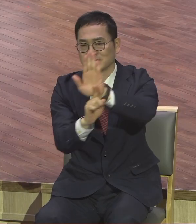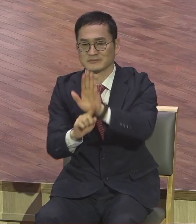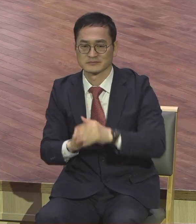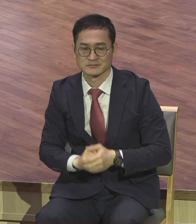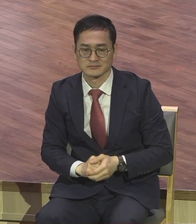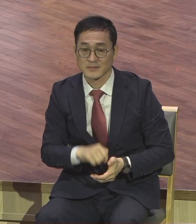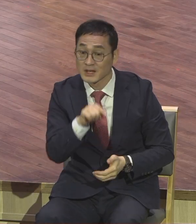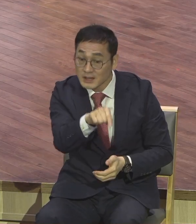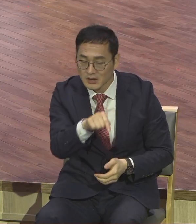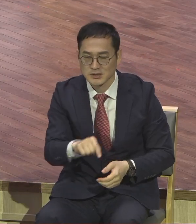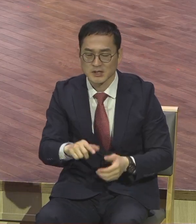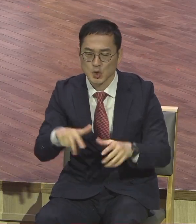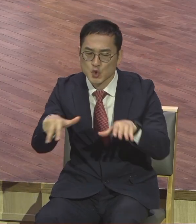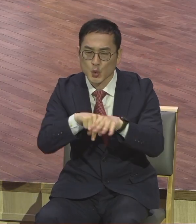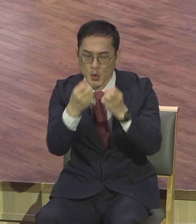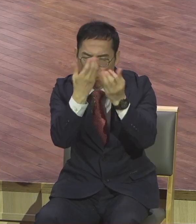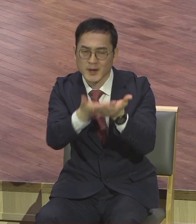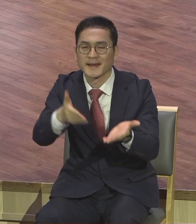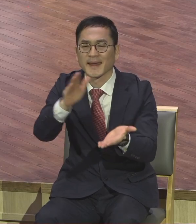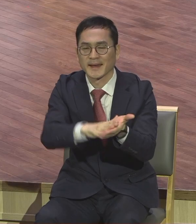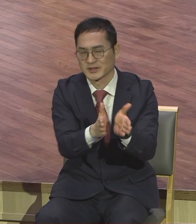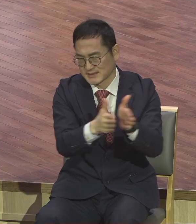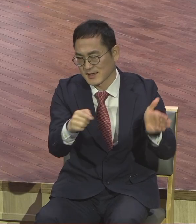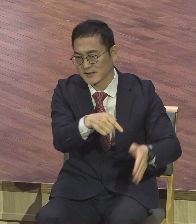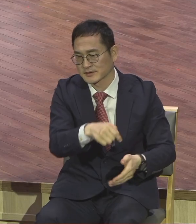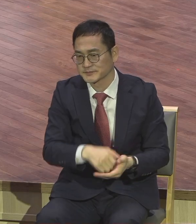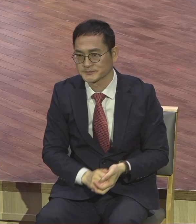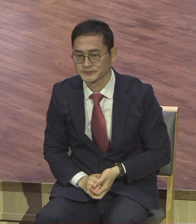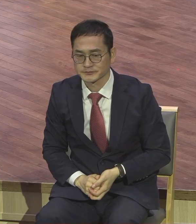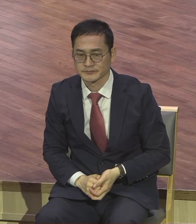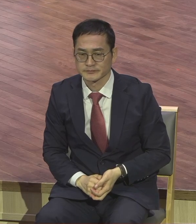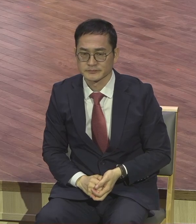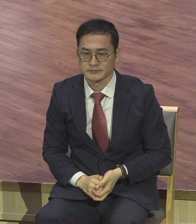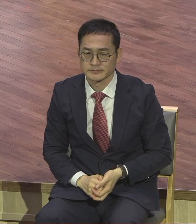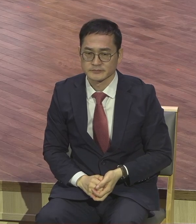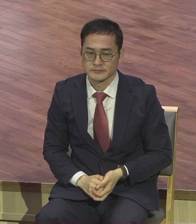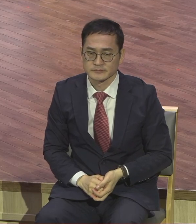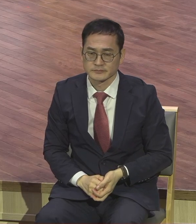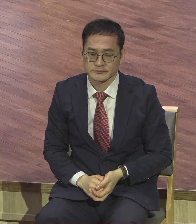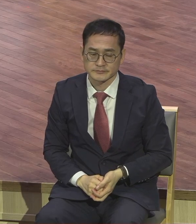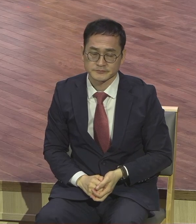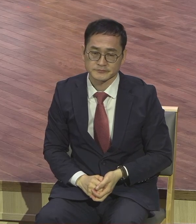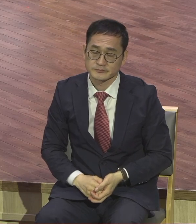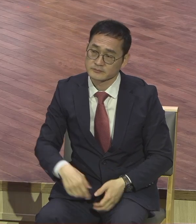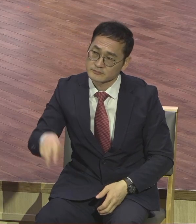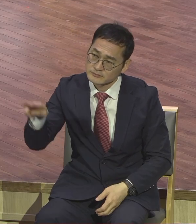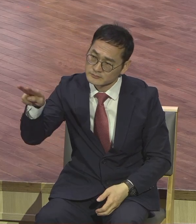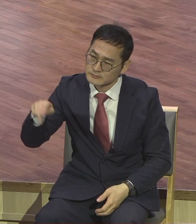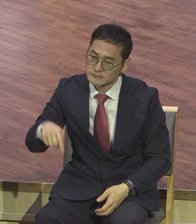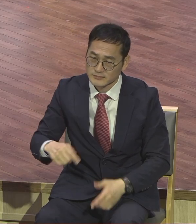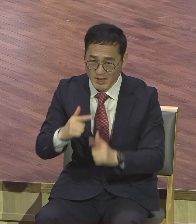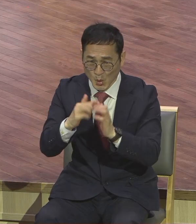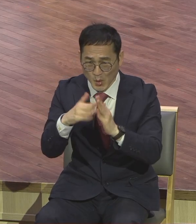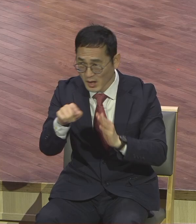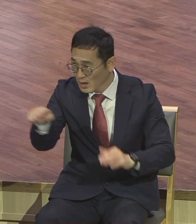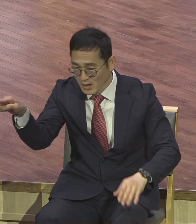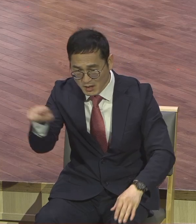그런데 너무 심부로서 양심의 가책이 느껴지니까 이렇게 교회가 이래가서는 안 된다라고 해서